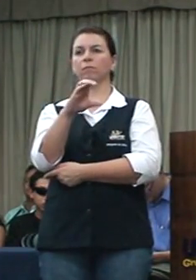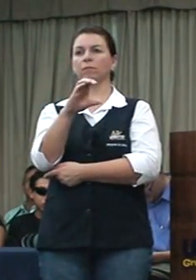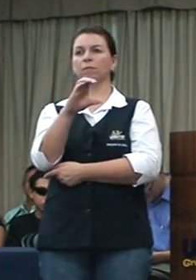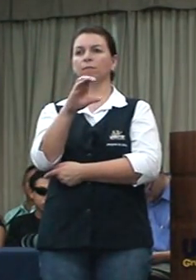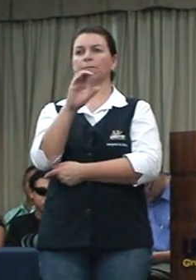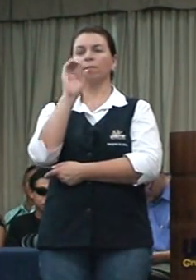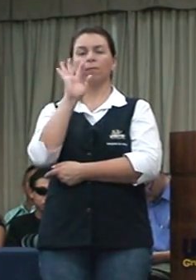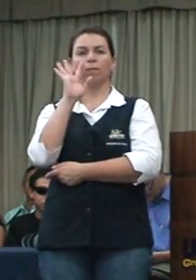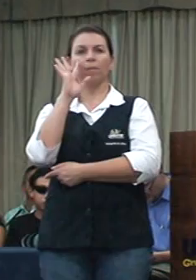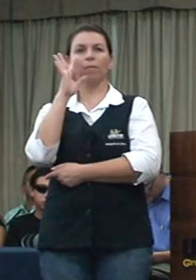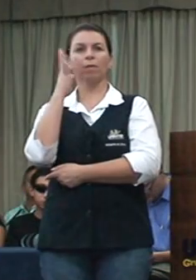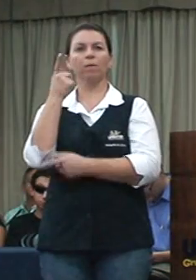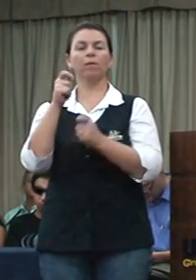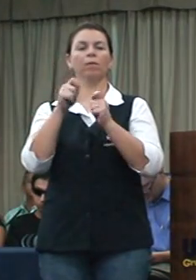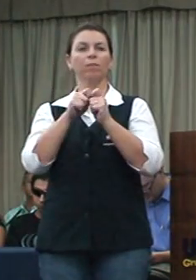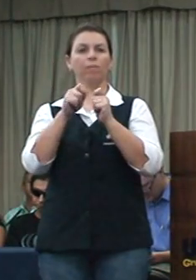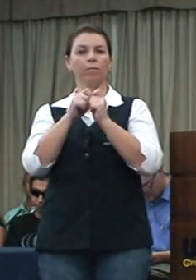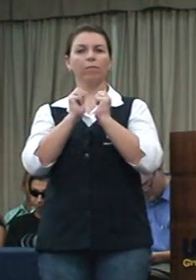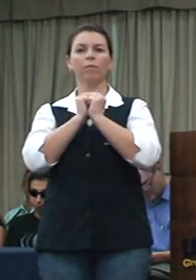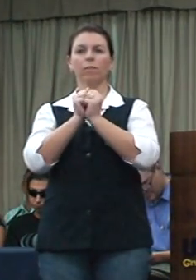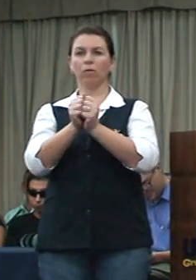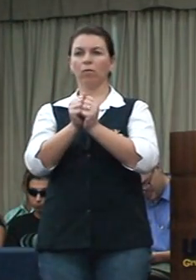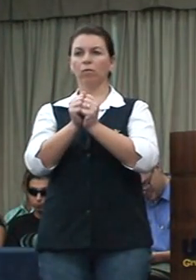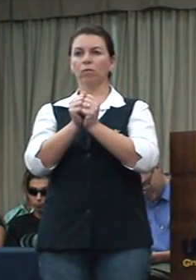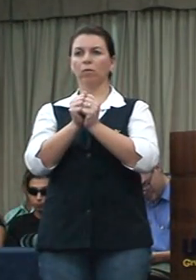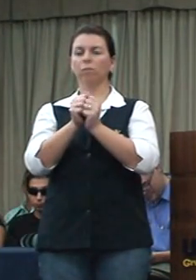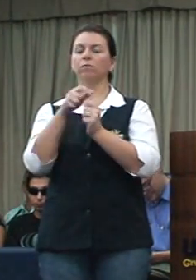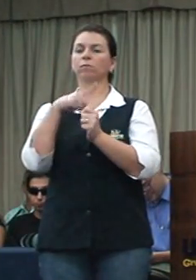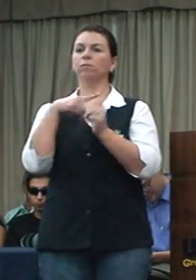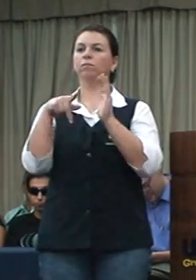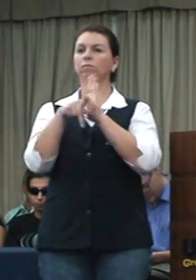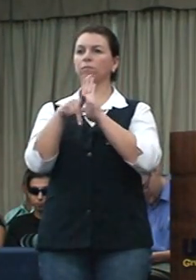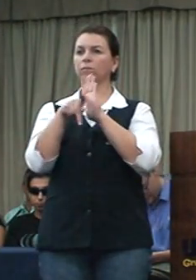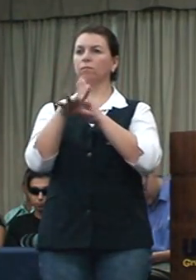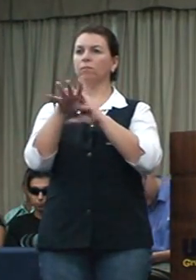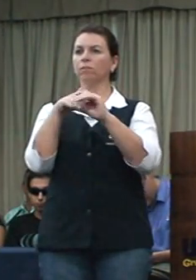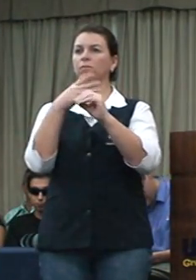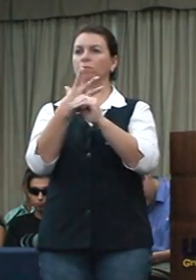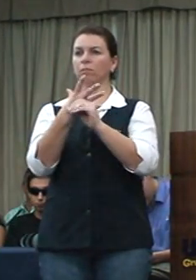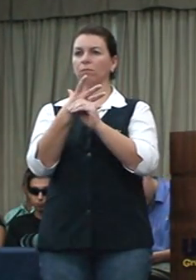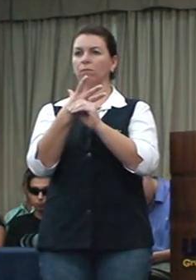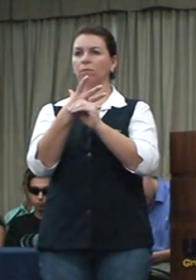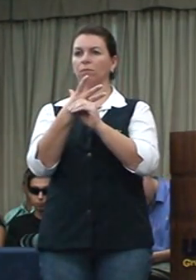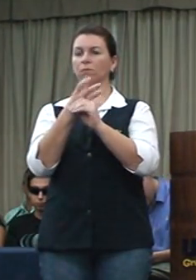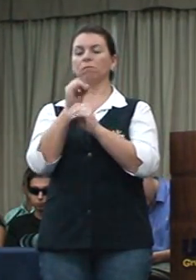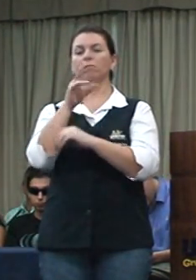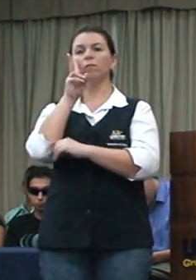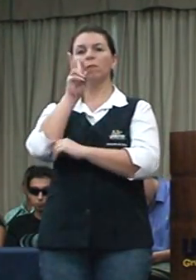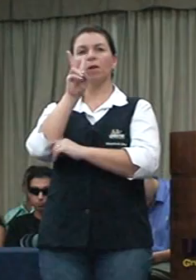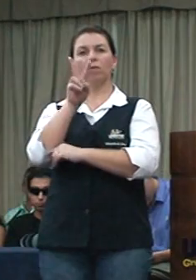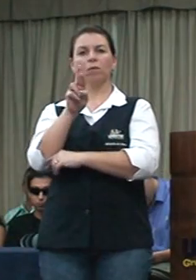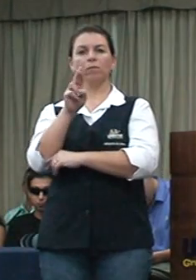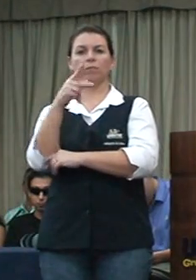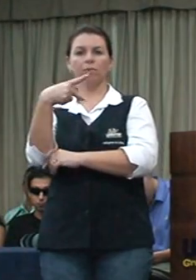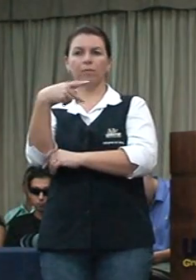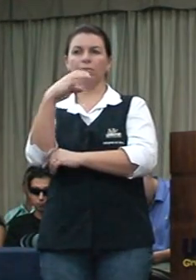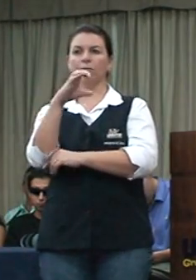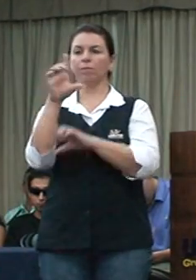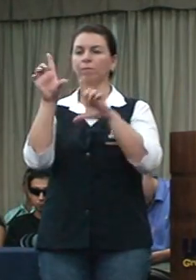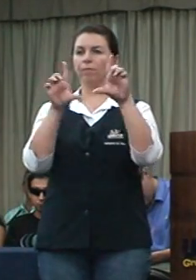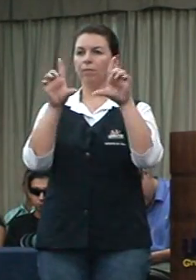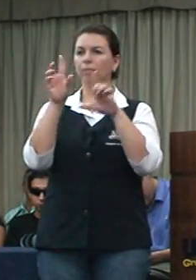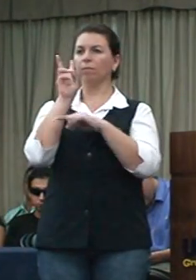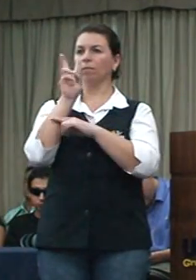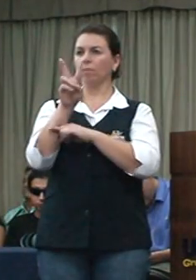fazer a matéria, uma linda matéria que está na parte 11 do YouTube. Então se vocês puderem assistir, vocês vão ver a